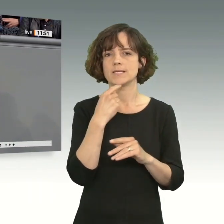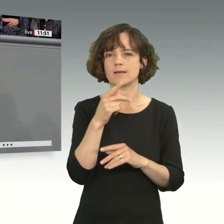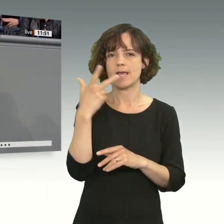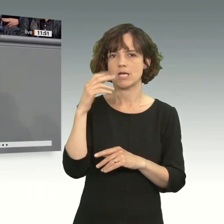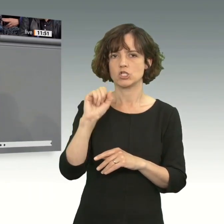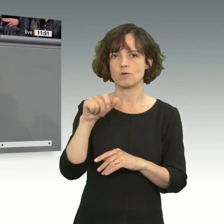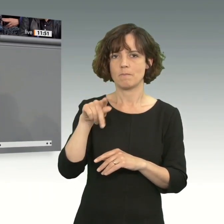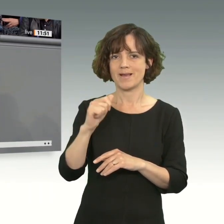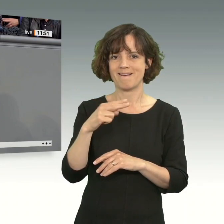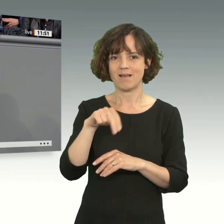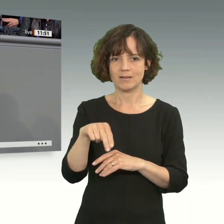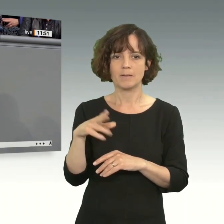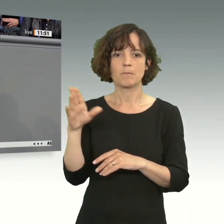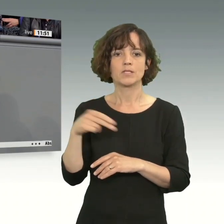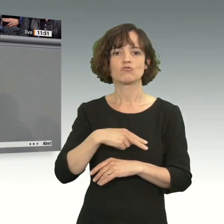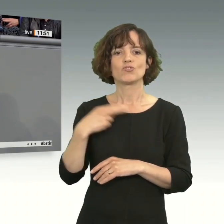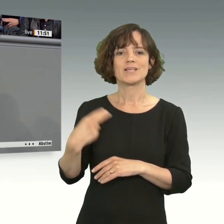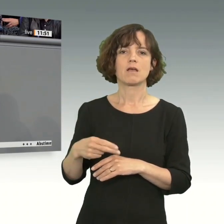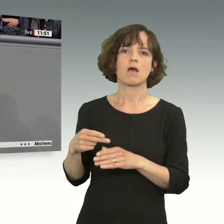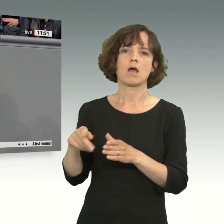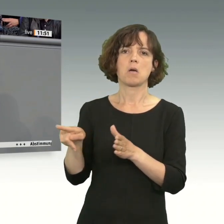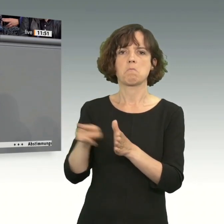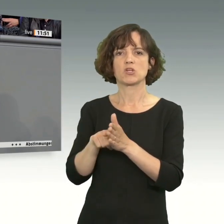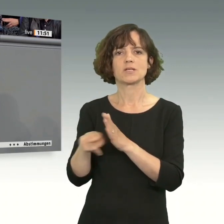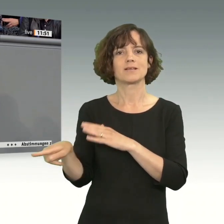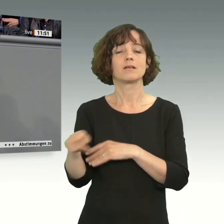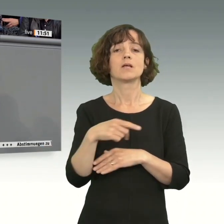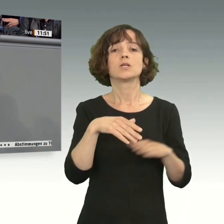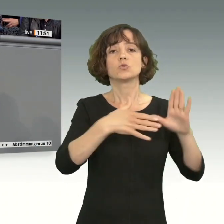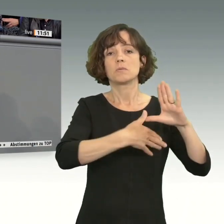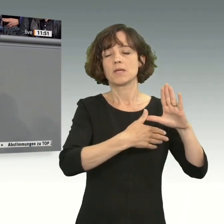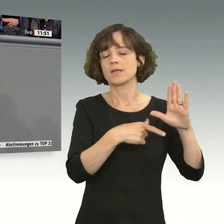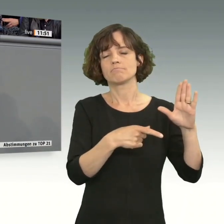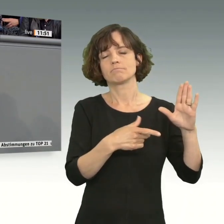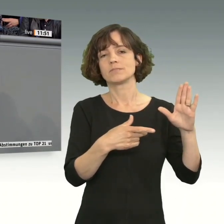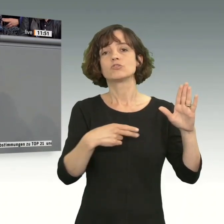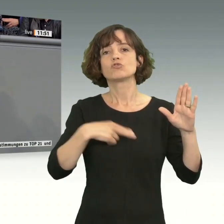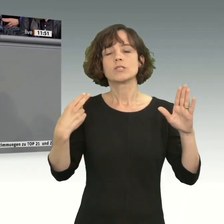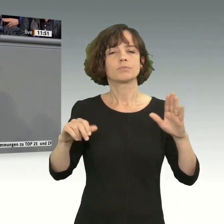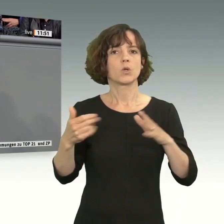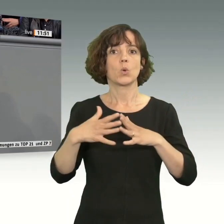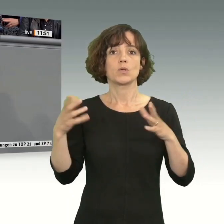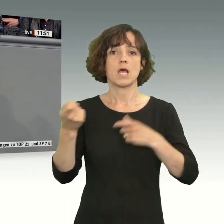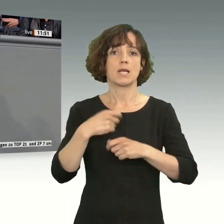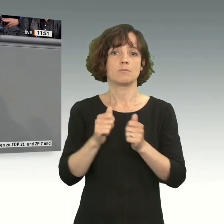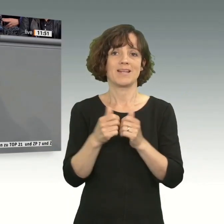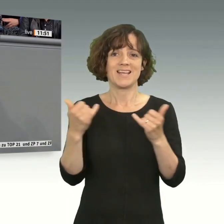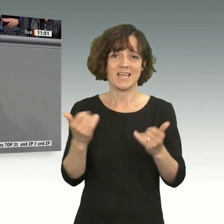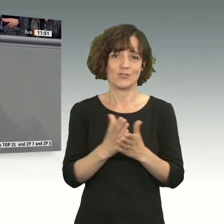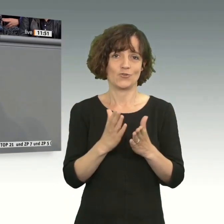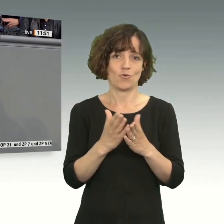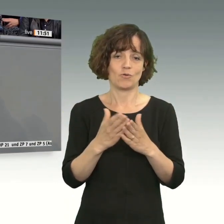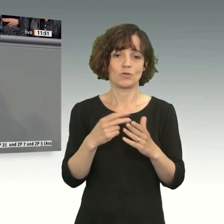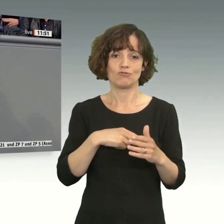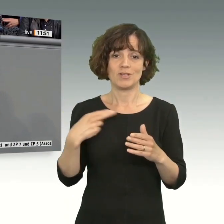Spahn, mit China-Bashing werden Sie im globalen Süden nicht vorankommen und keine Freunde finden. China ist der größte Handelspartner schon jetzt von Brasilien. Und übrigens ist